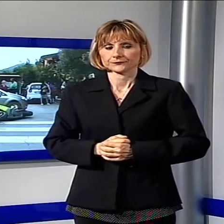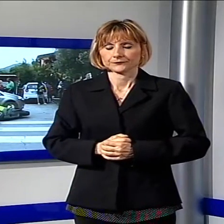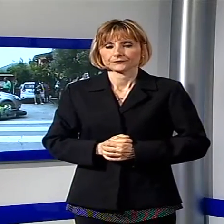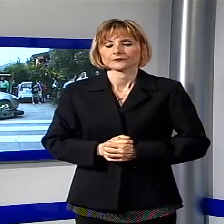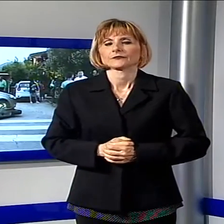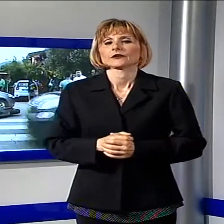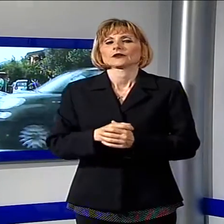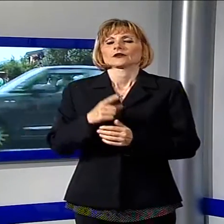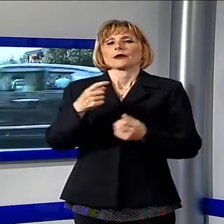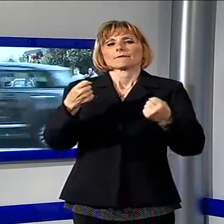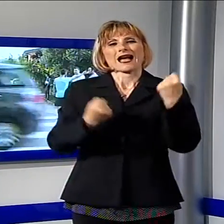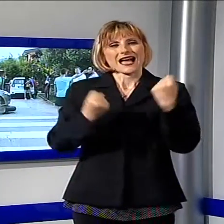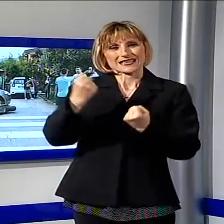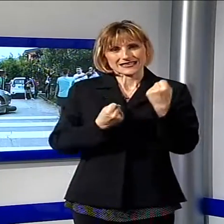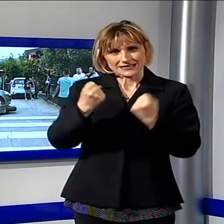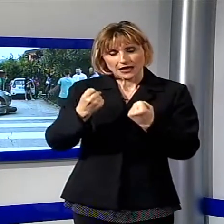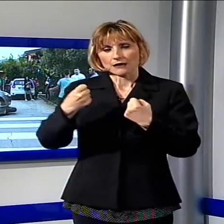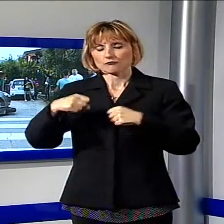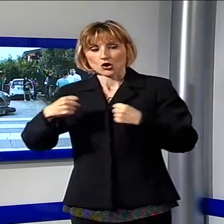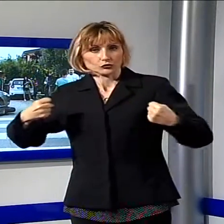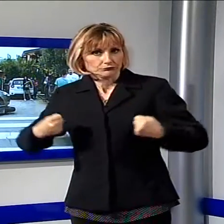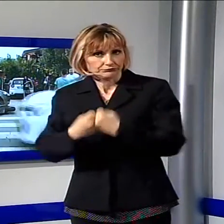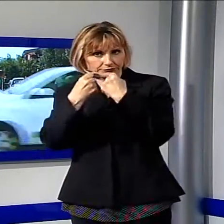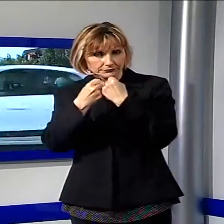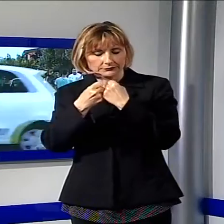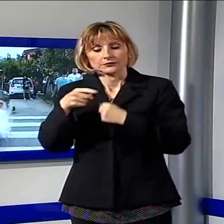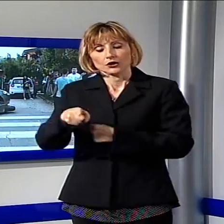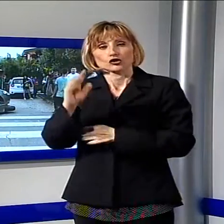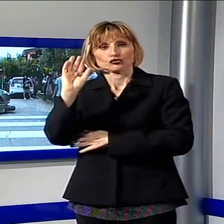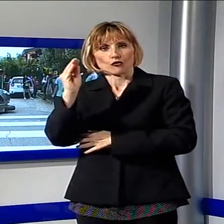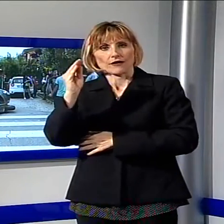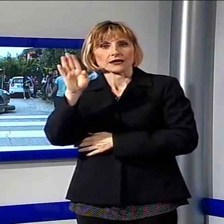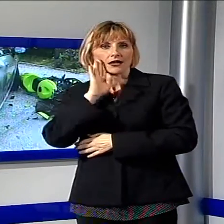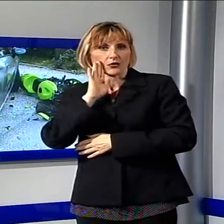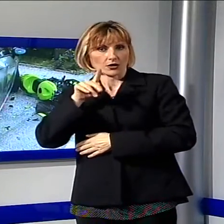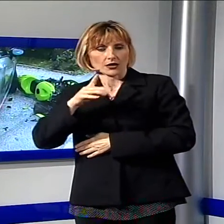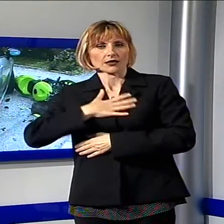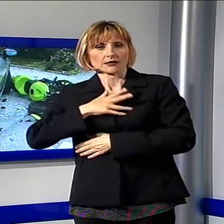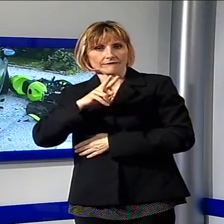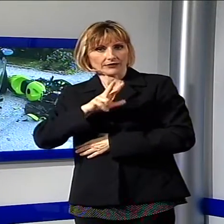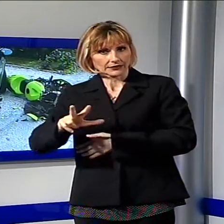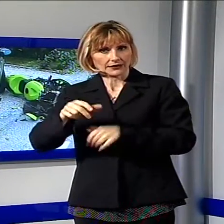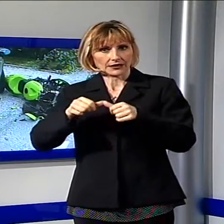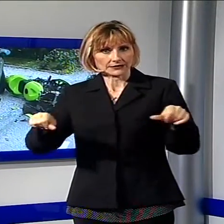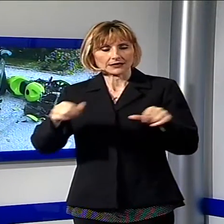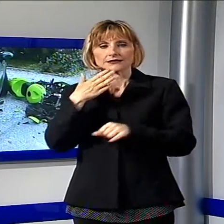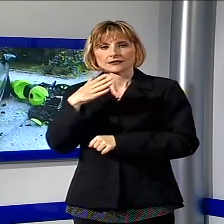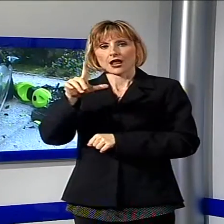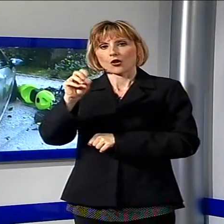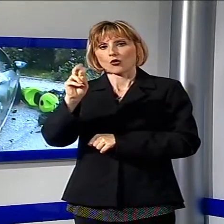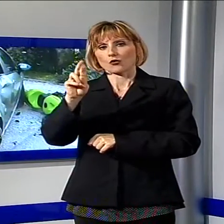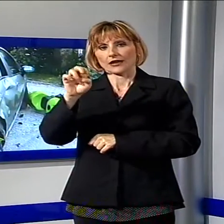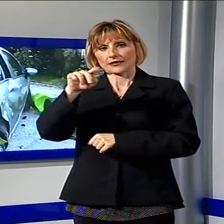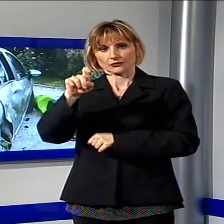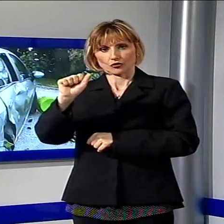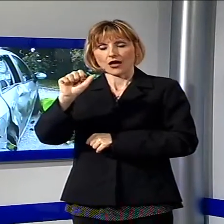Un ragazzo di 23 anni di San Lorenzo a Vaccoli è rimasto ferito in un incidente stradale verificatosi sulla via Pisana Vecchia a